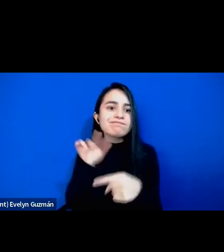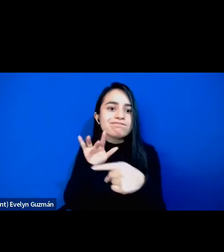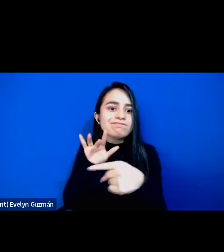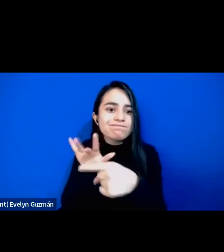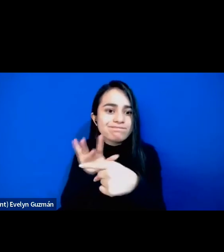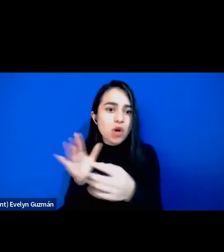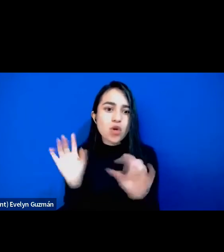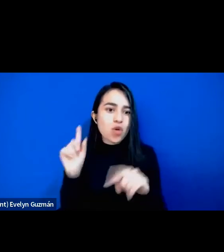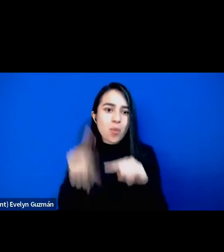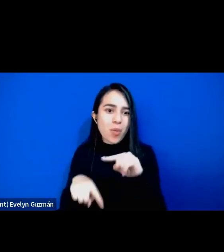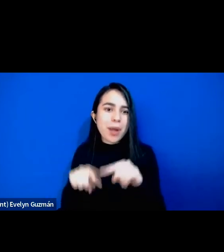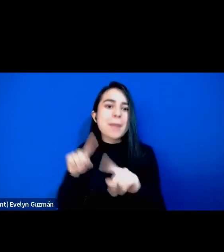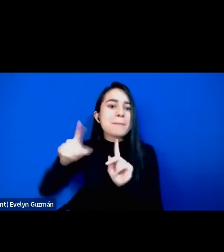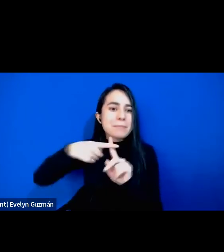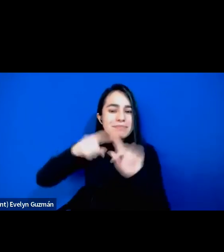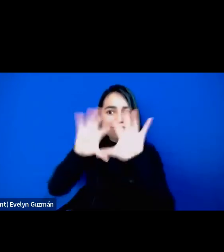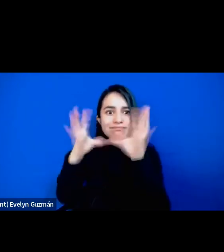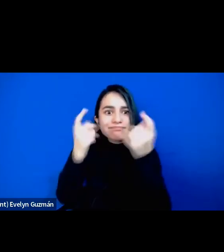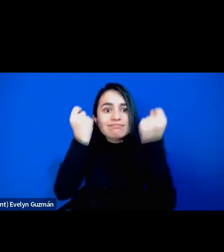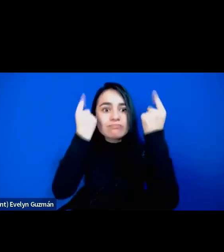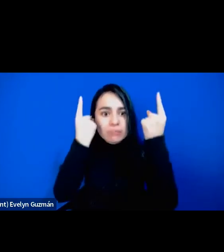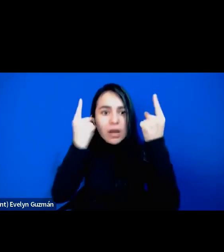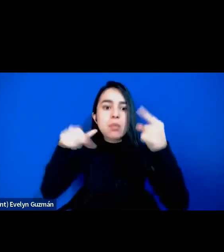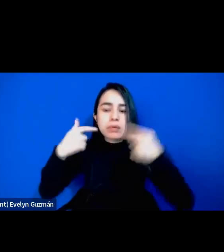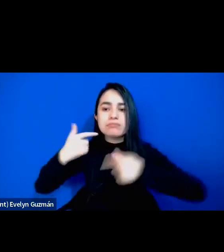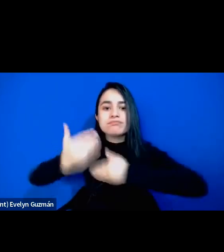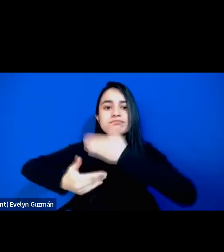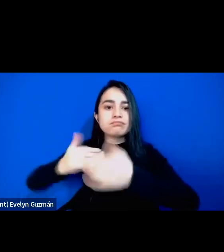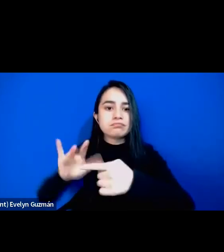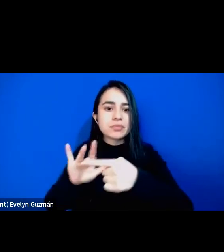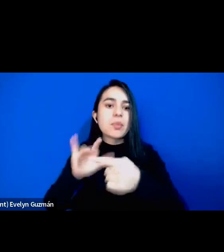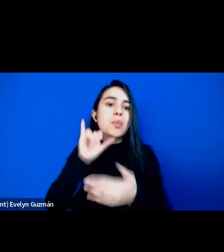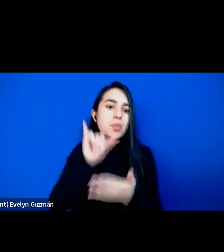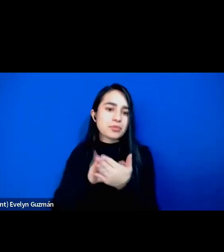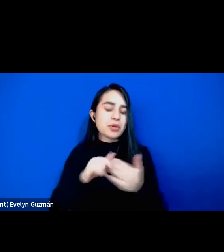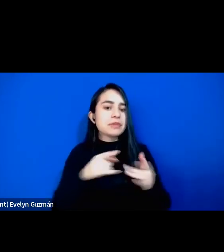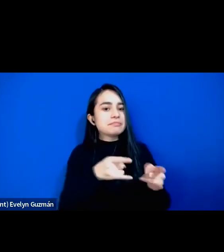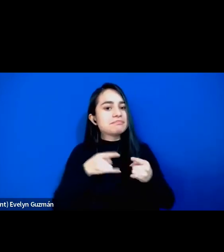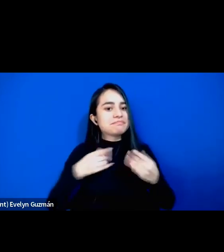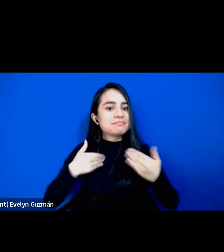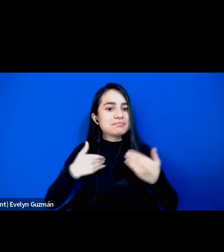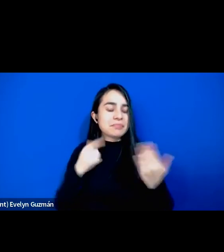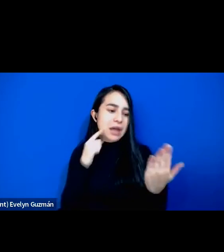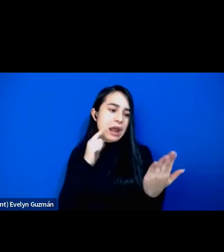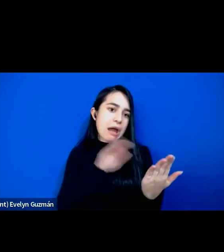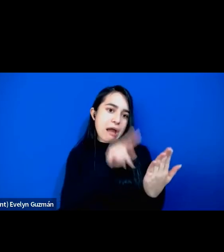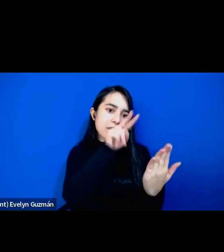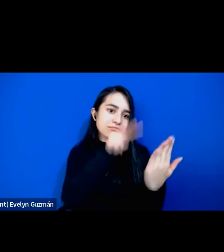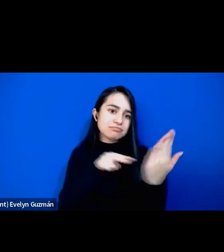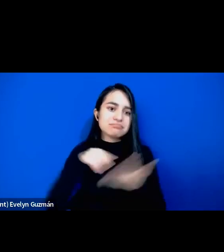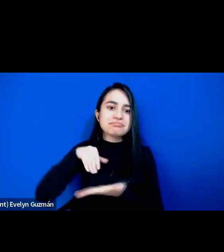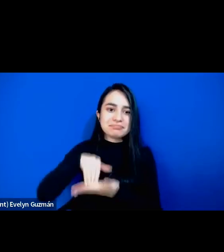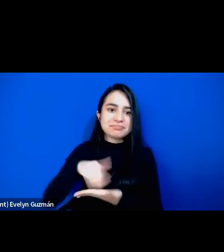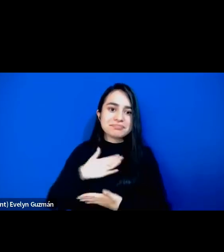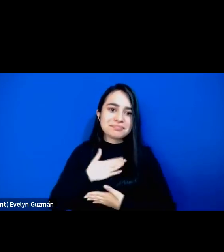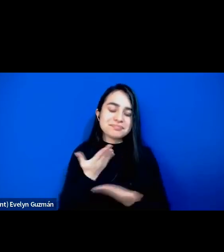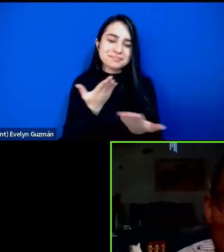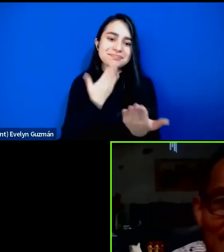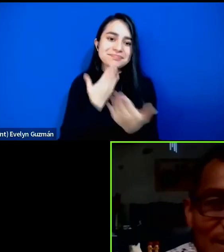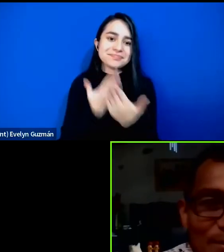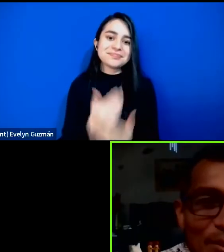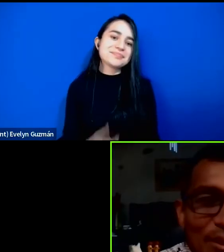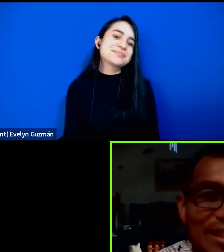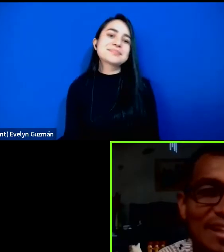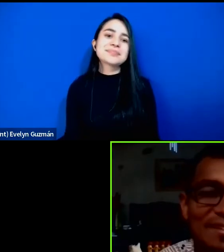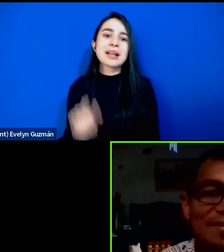con estas, este, alegrías me acerco a este libro. Gracias. Muchas